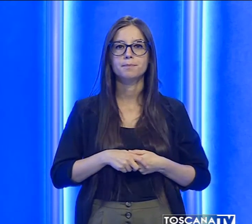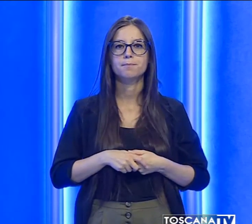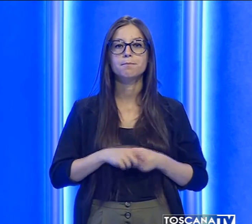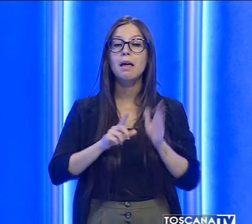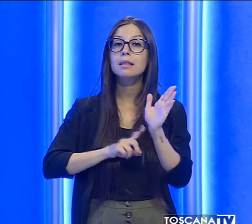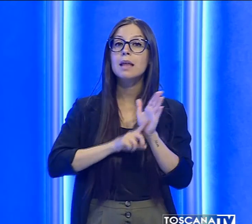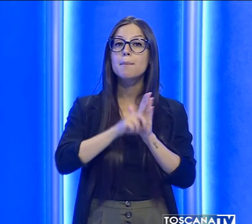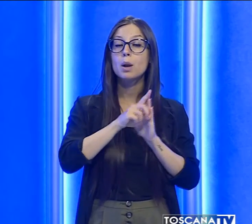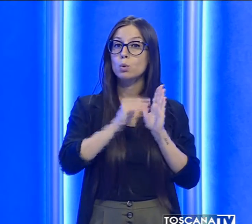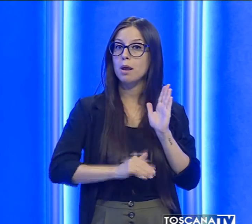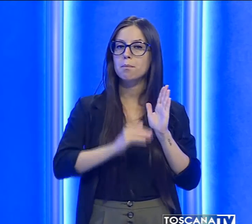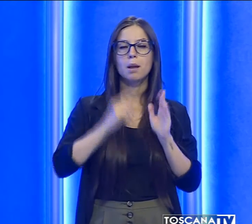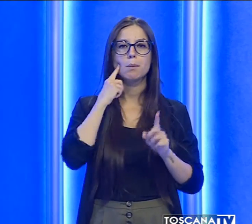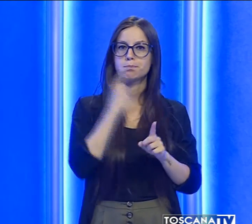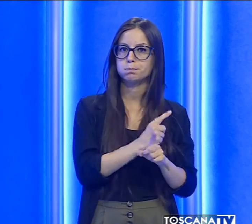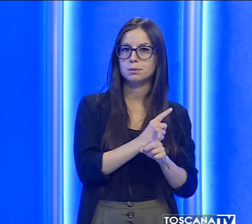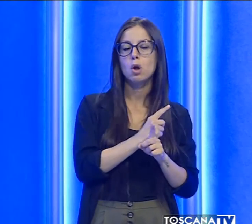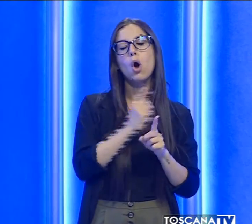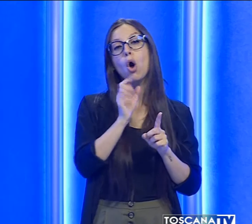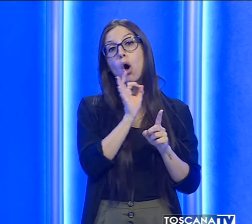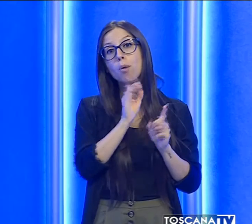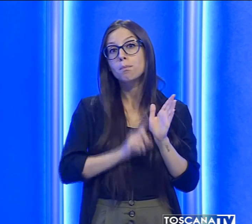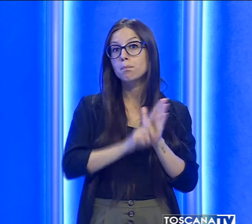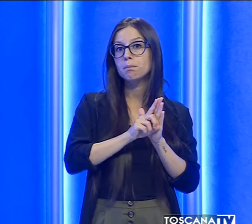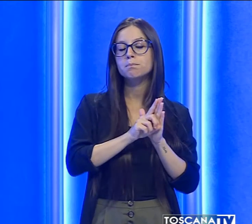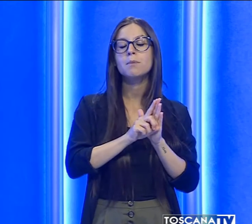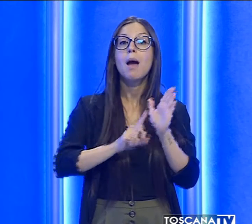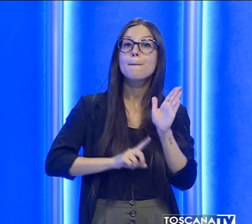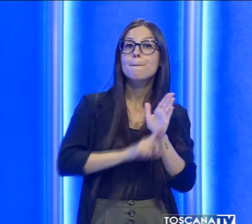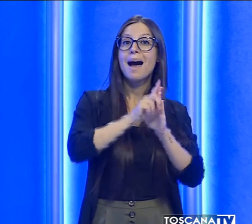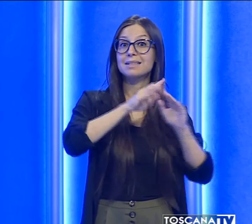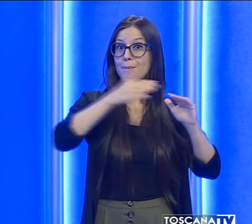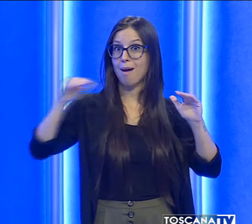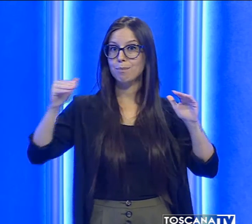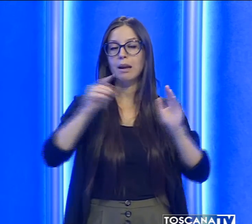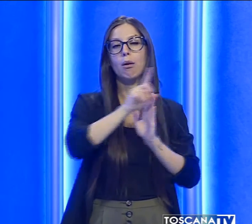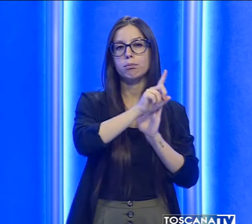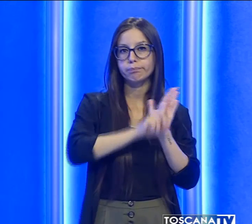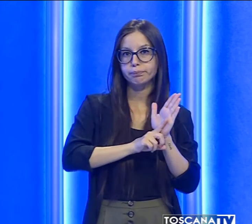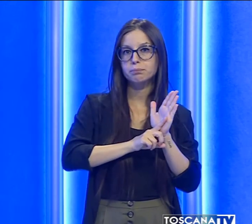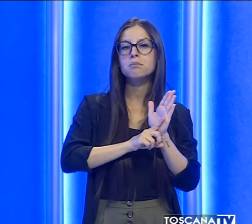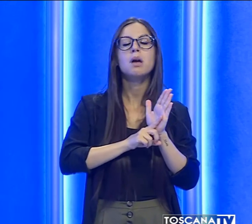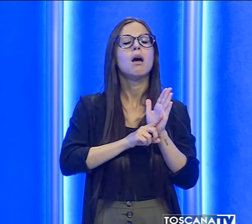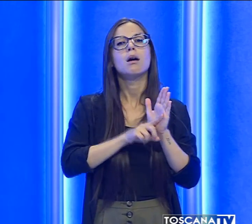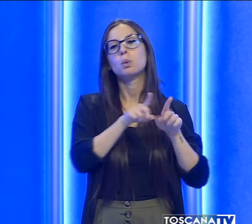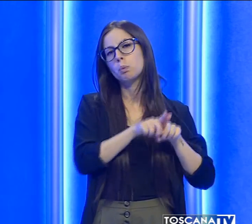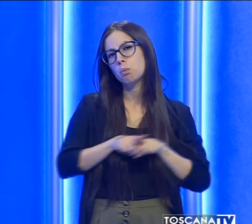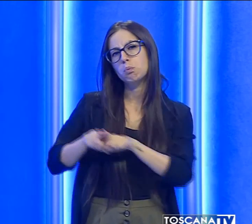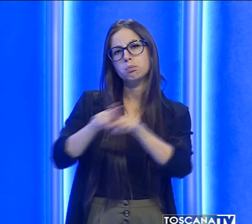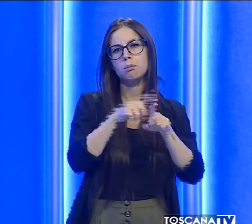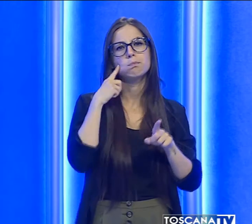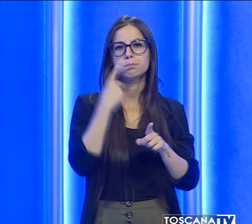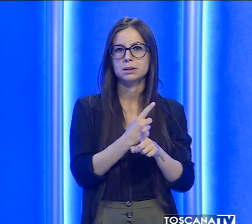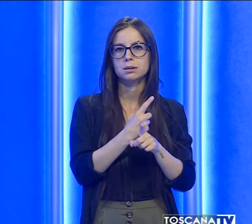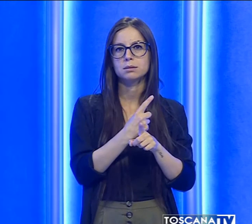temperature minime stazionarie o in aumento, massime in caldo in Appennino senza variazioni altrove. Ancora